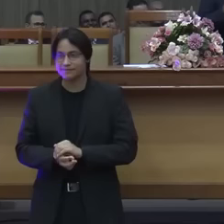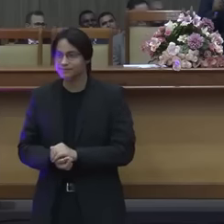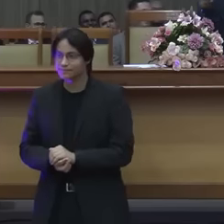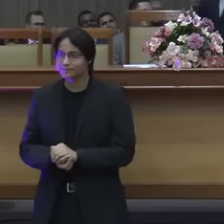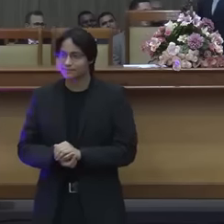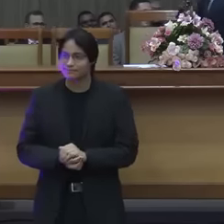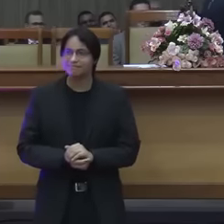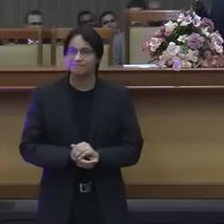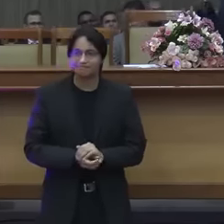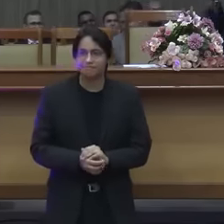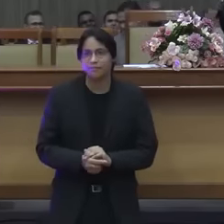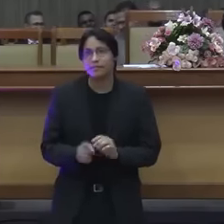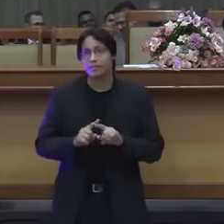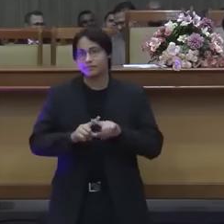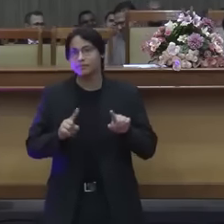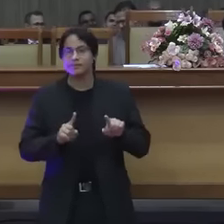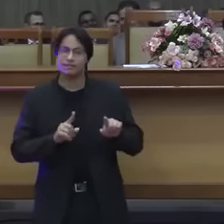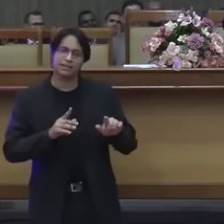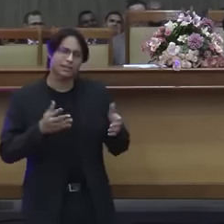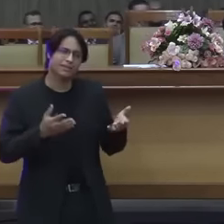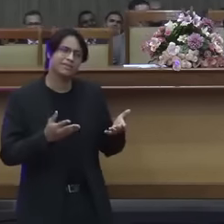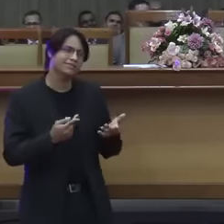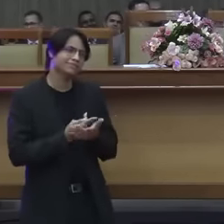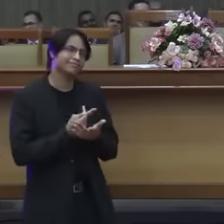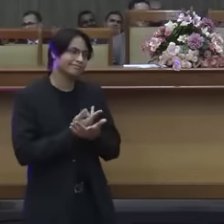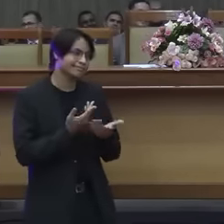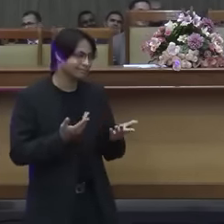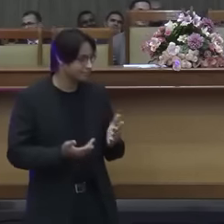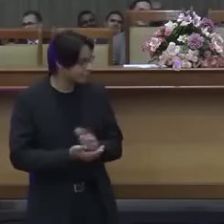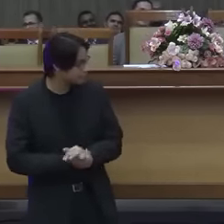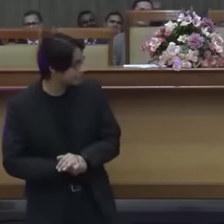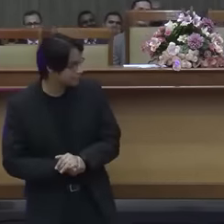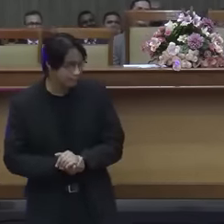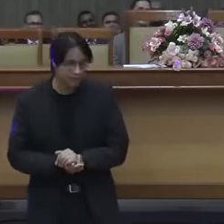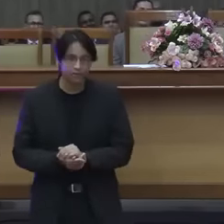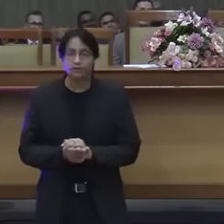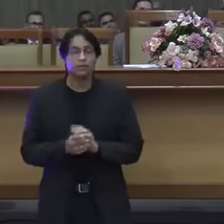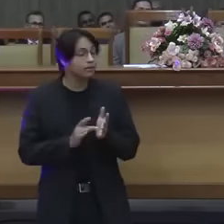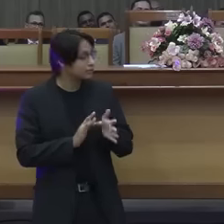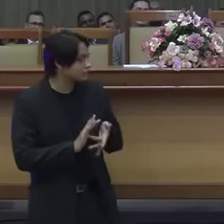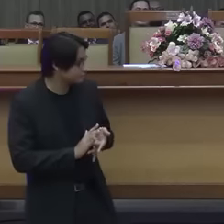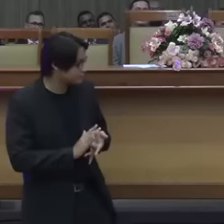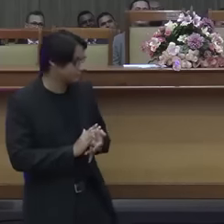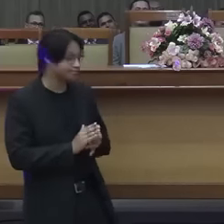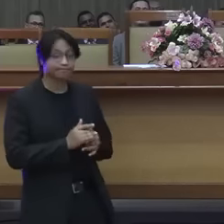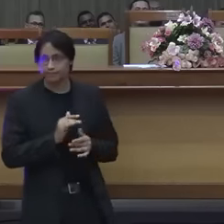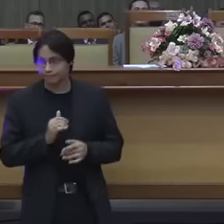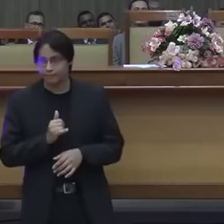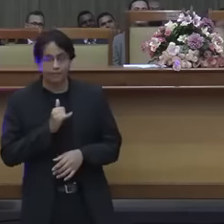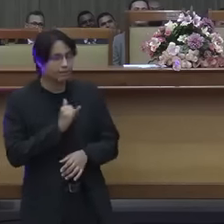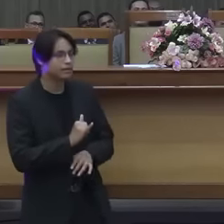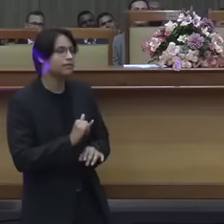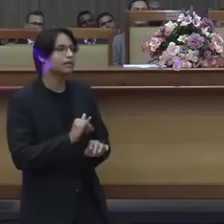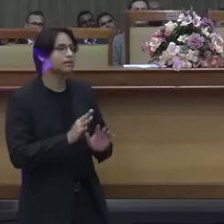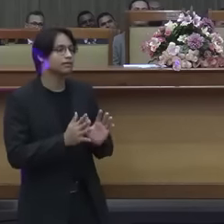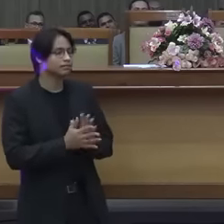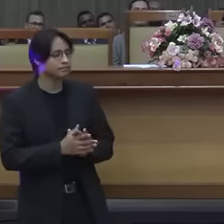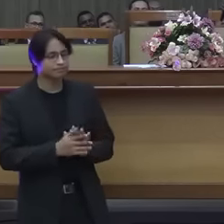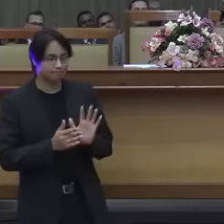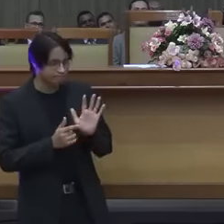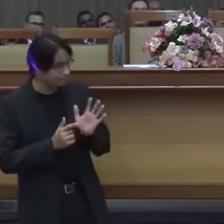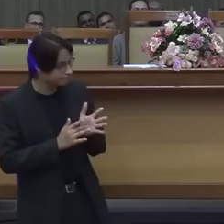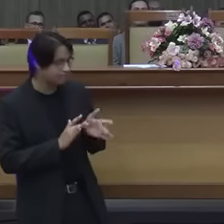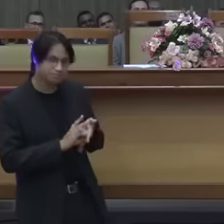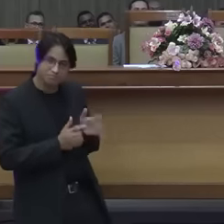mas aí tu mexeu no negócio errado olha para cá Jesus disse assim eu vou te dizer quem é o teu próximo irmão Jesus botou